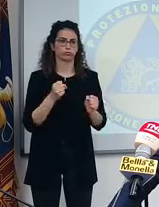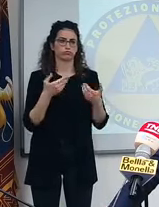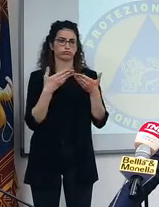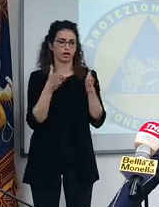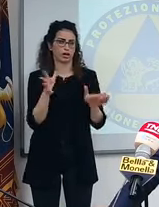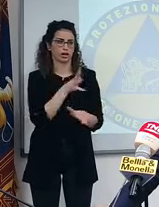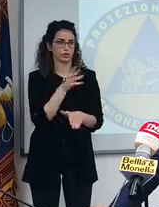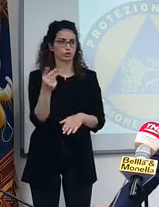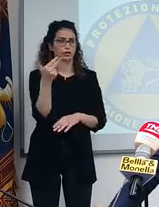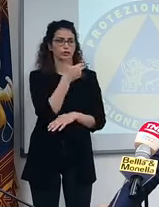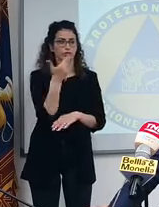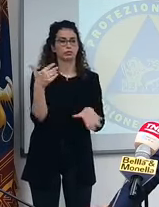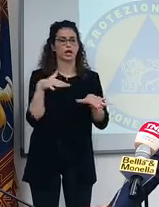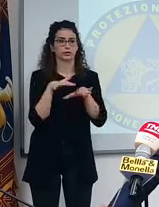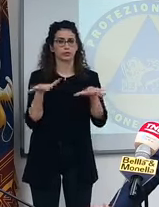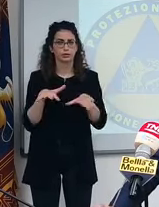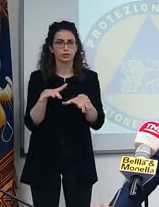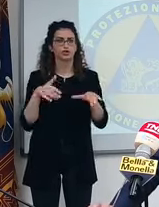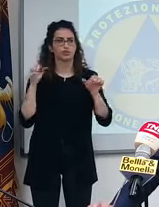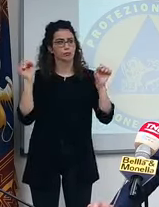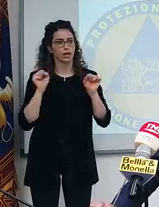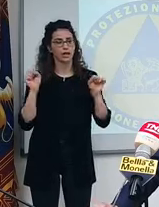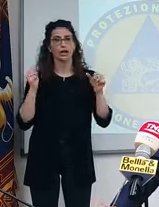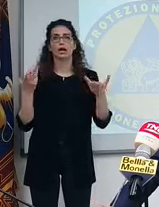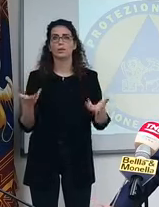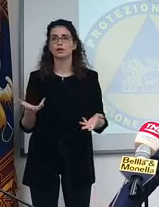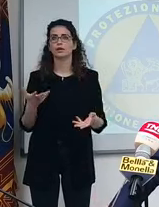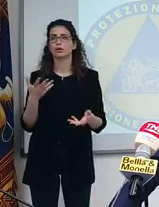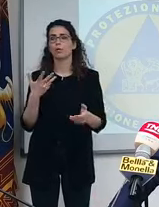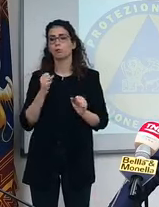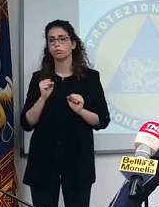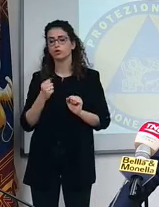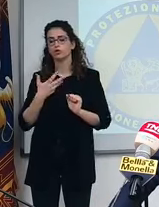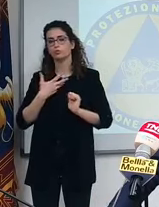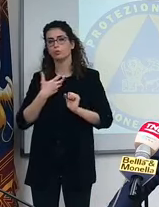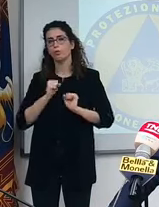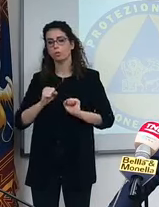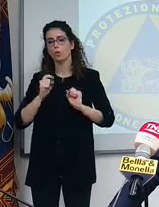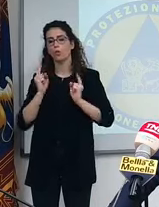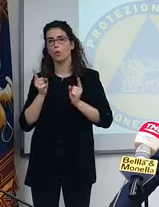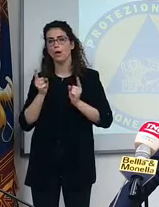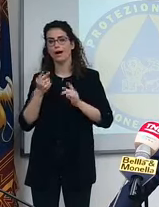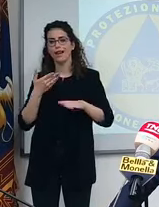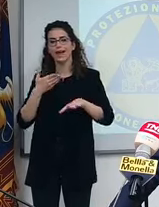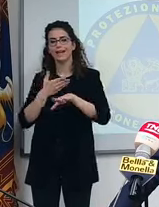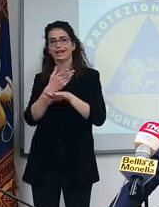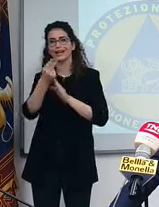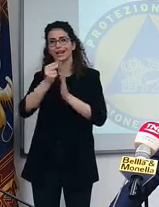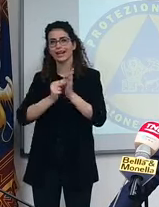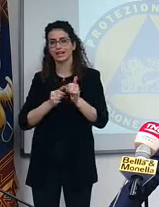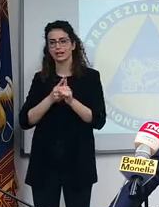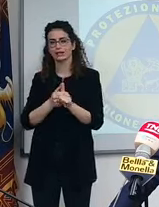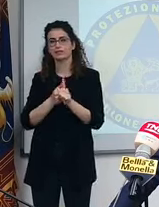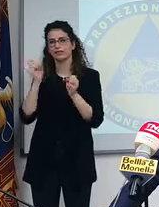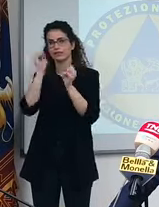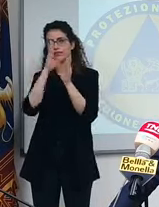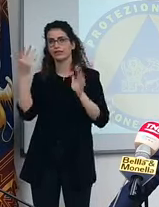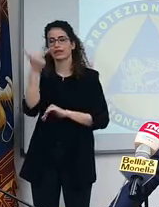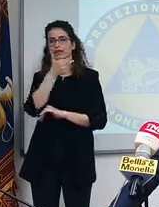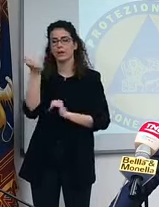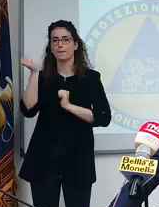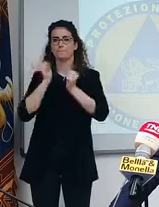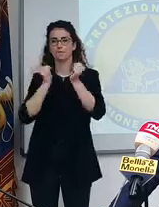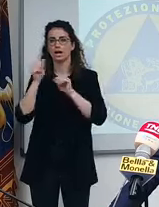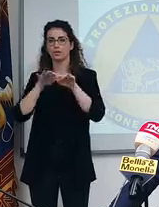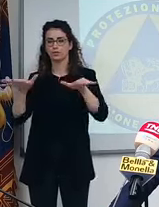I ristoranti, la piscina, la palestra? A quel punto riusciamo a normare, diciamo, gli ingressi. Pensate a un ristorante, una piscina, un